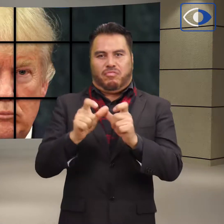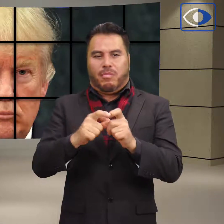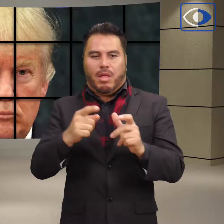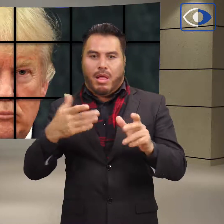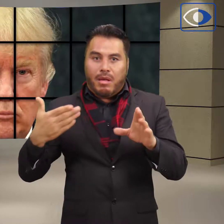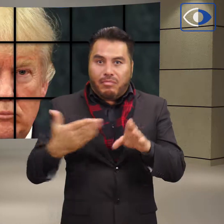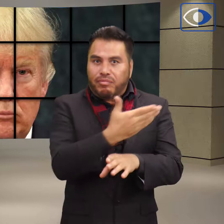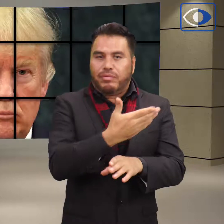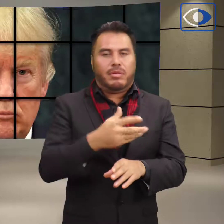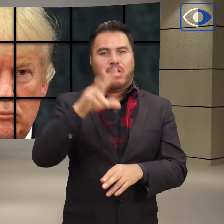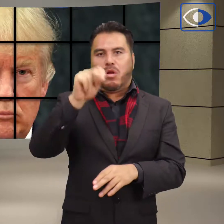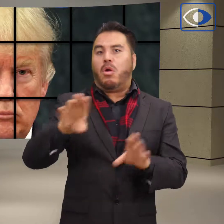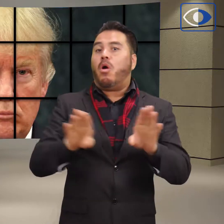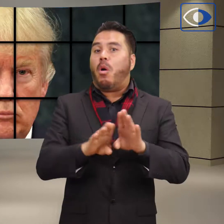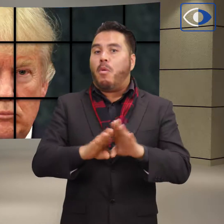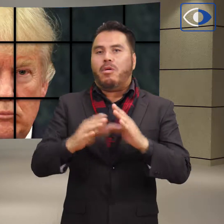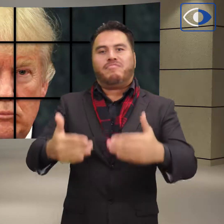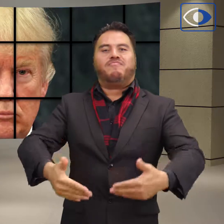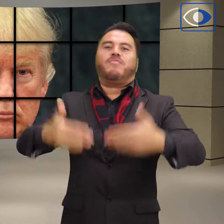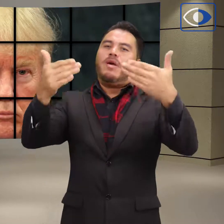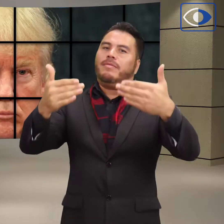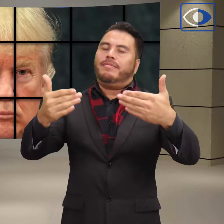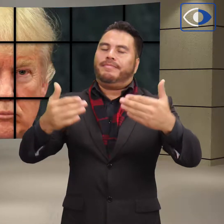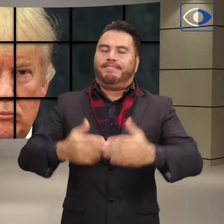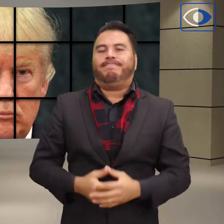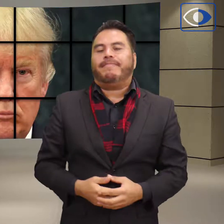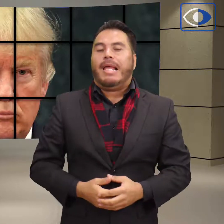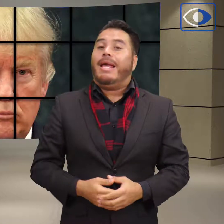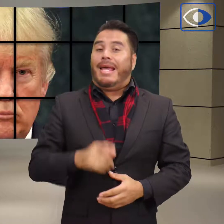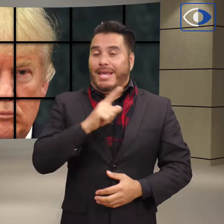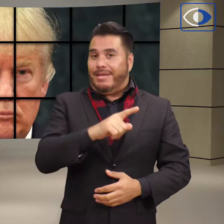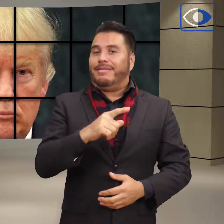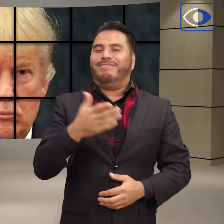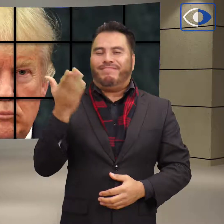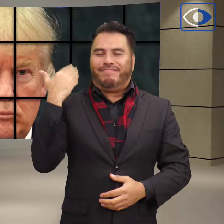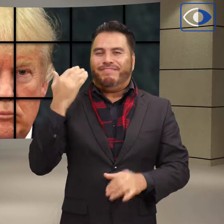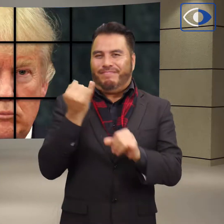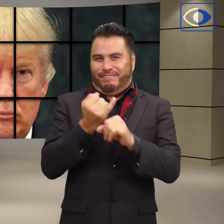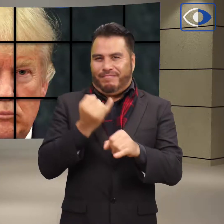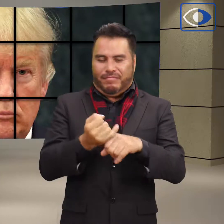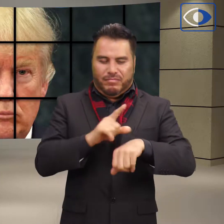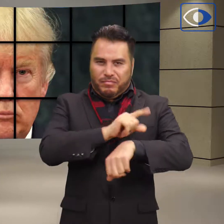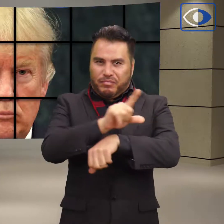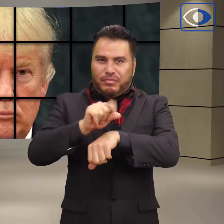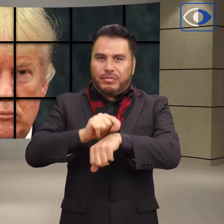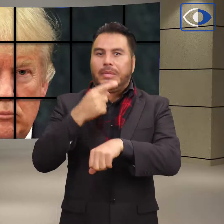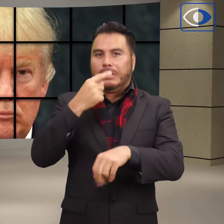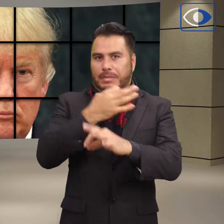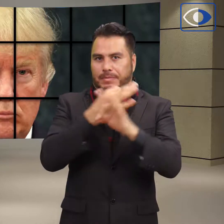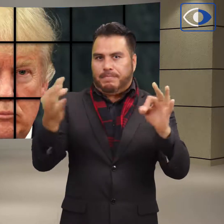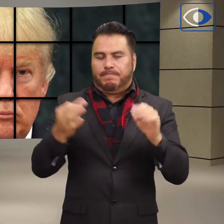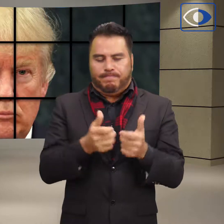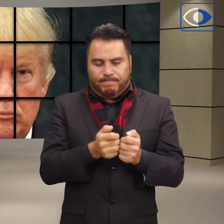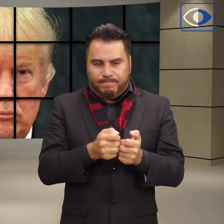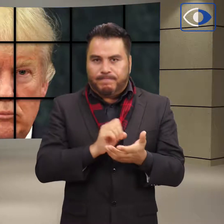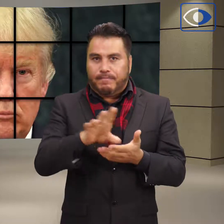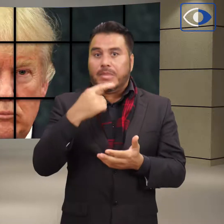con un muro o una barrera. El mandatario, a través de Twitter, escribió, La única manera de detener las drogas,